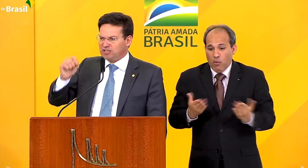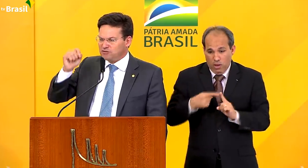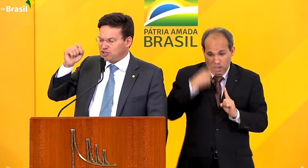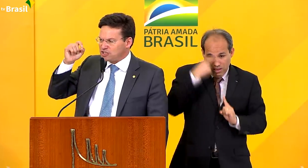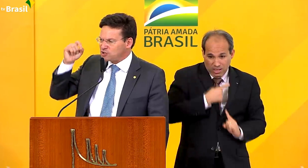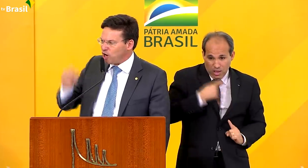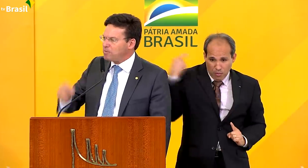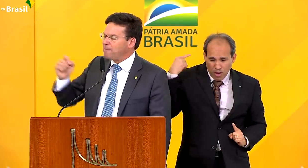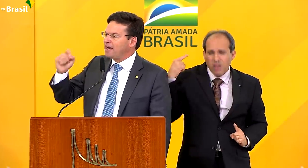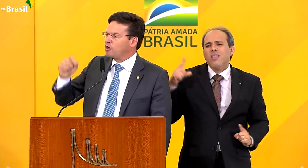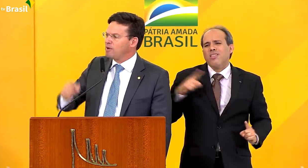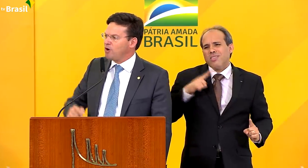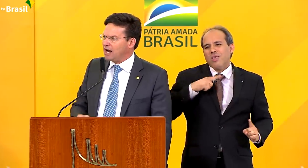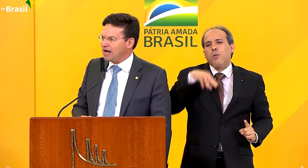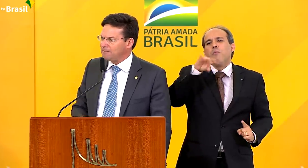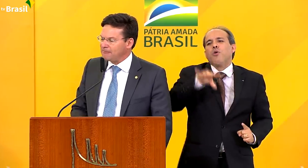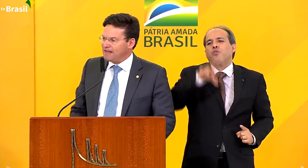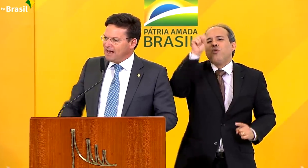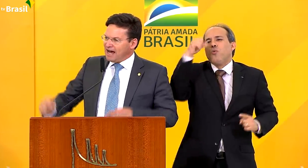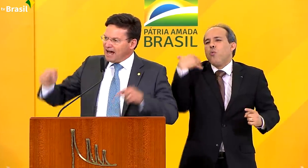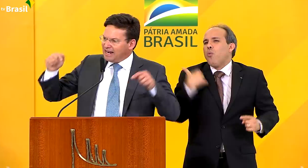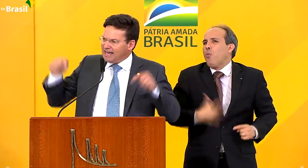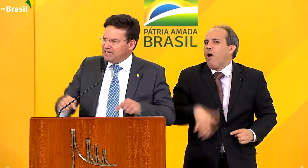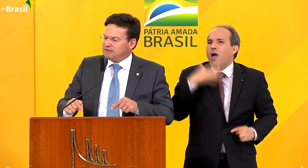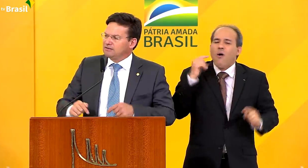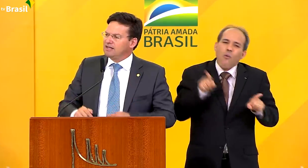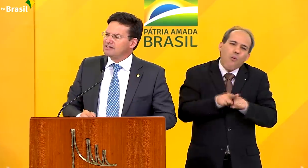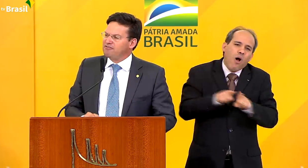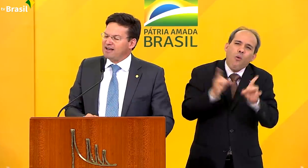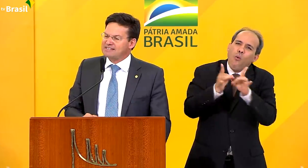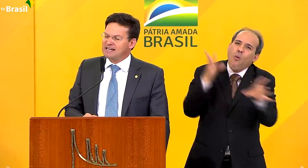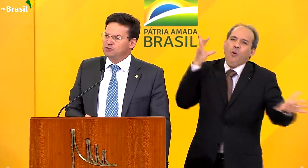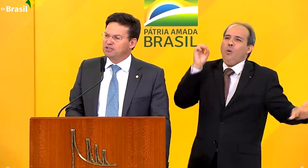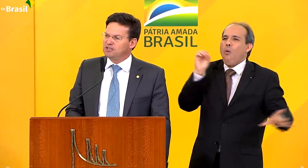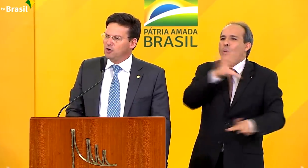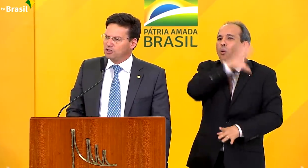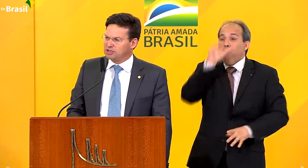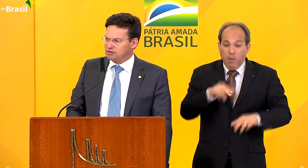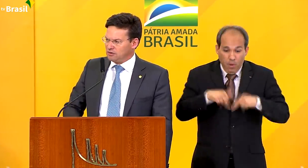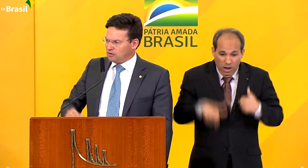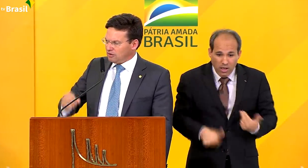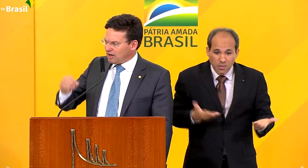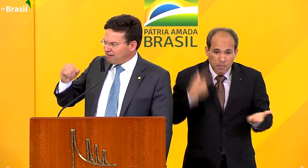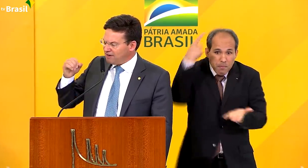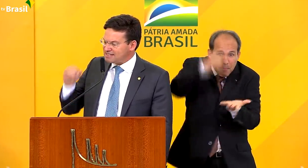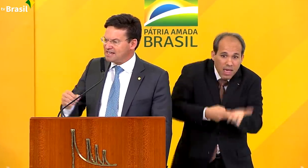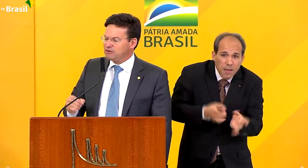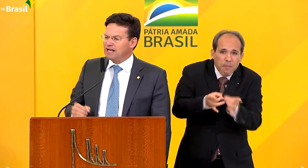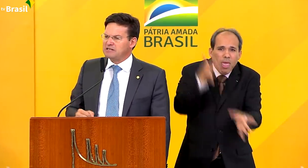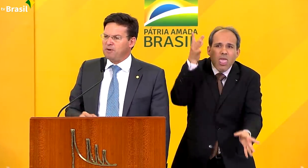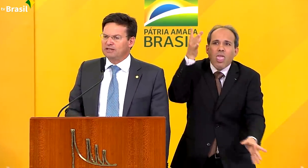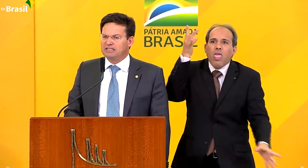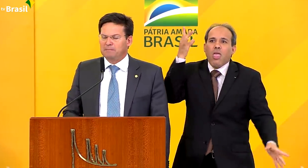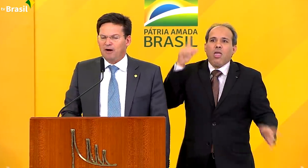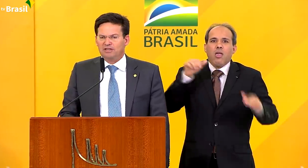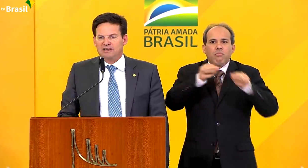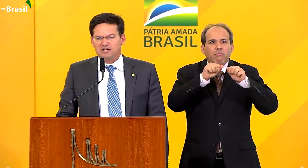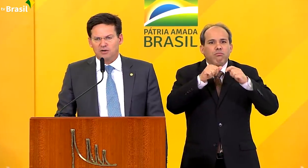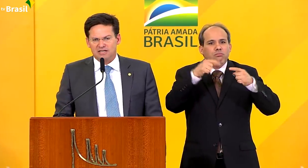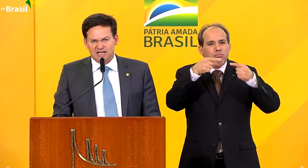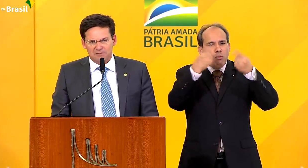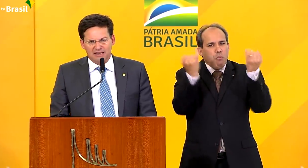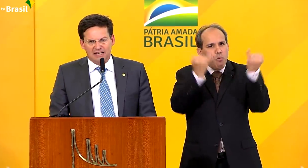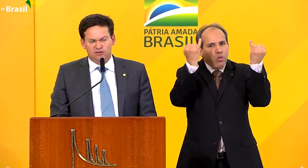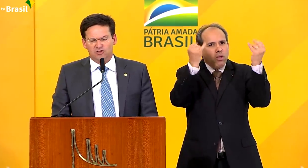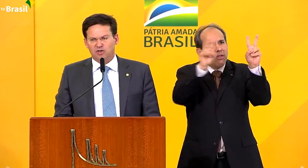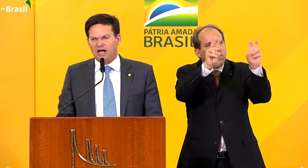temos motivos de sobra para comemorar. Além dessa façanha do dia de hoje, avançando nessa importante pauta